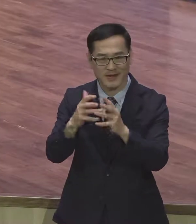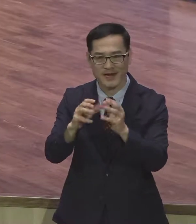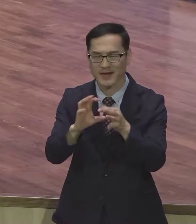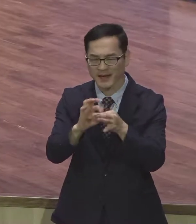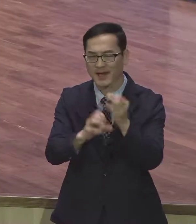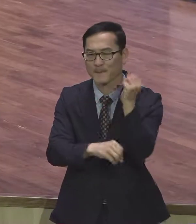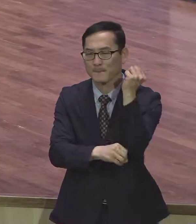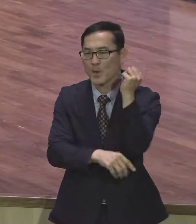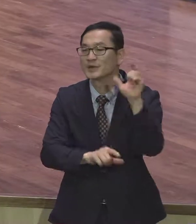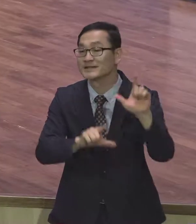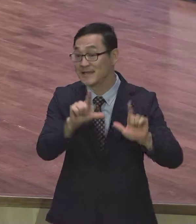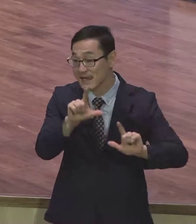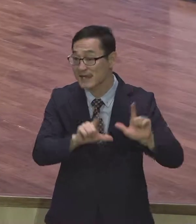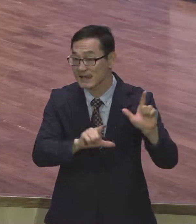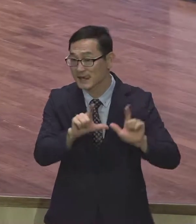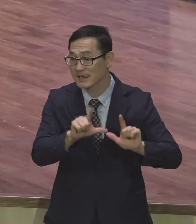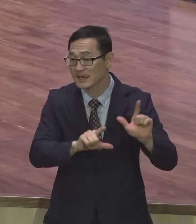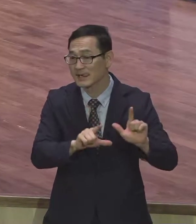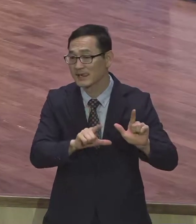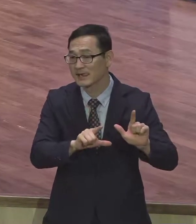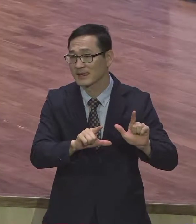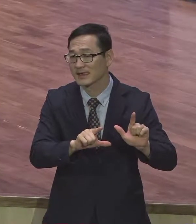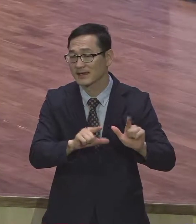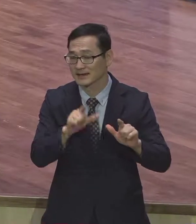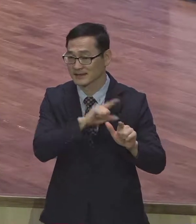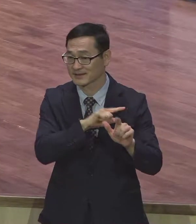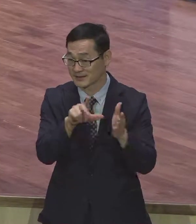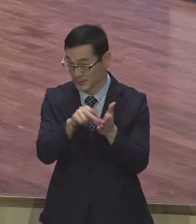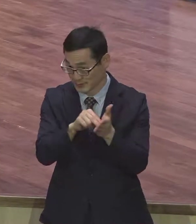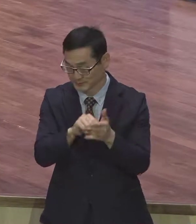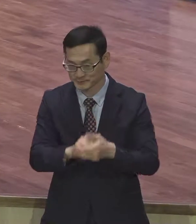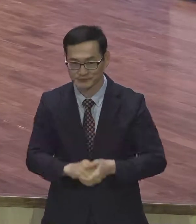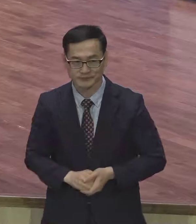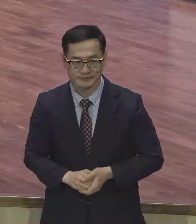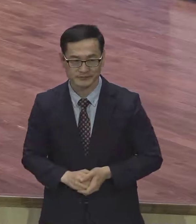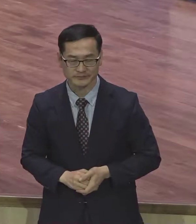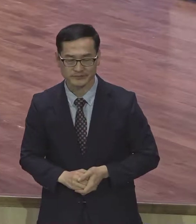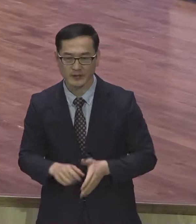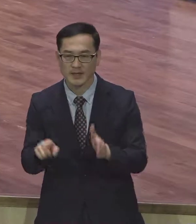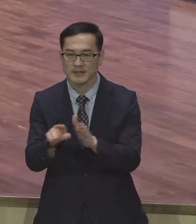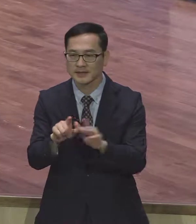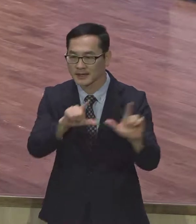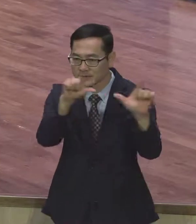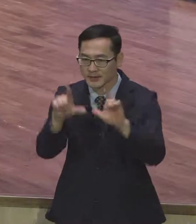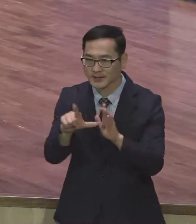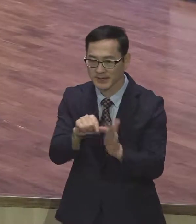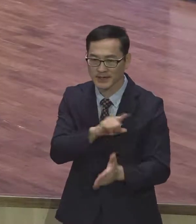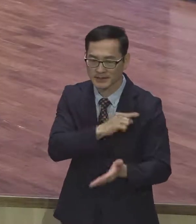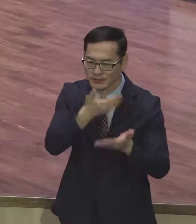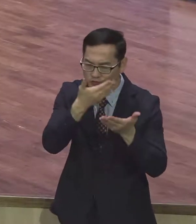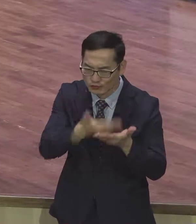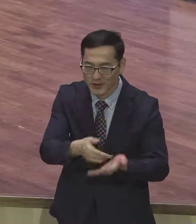신앙생활을 하면서 제일 중요한 것이 무엇입니까 라고 질문을 한다고 하면